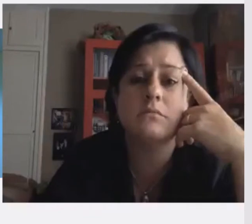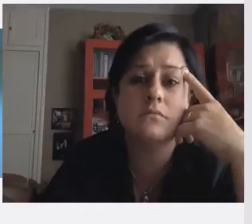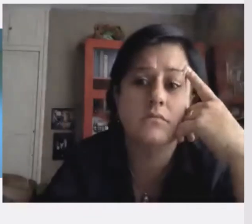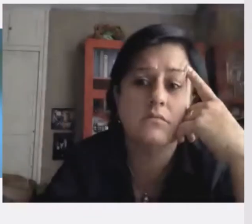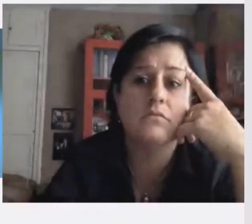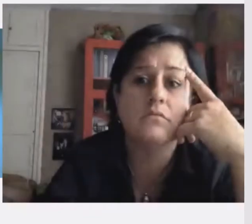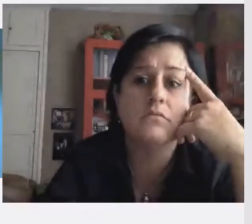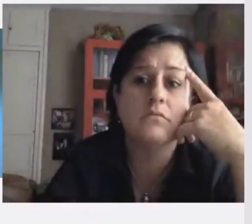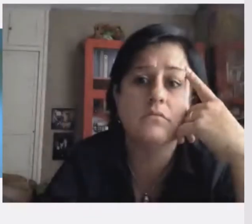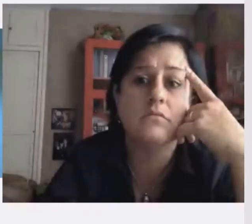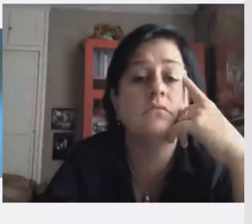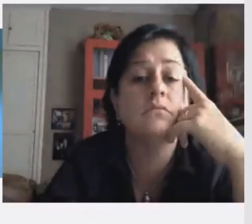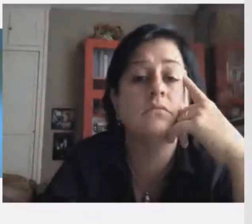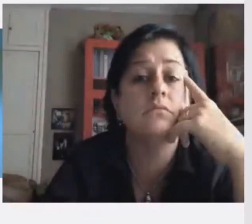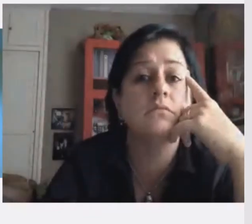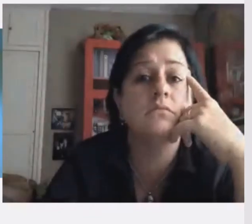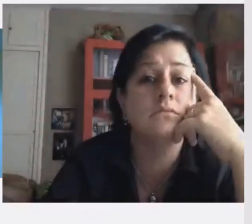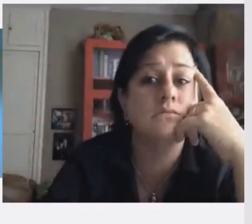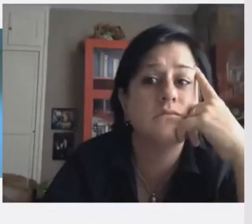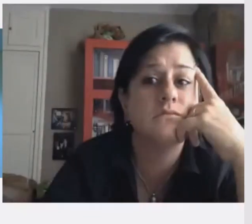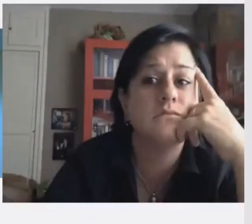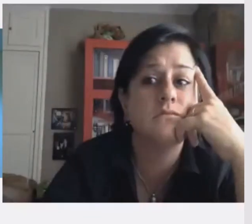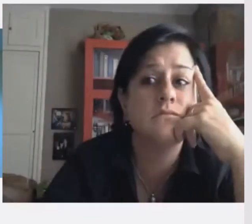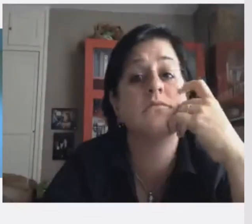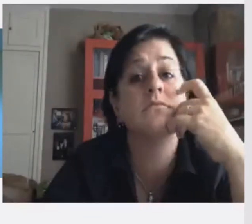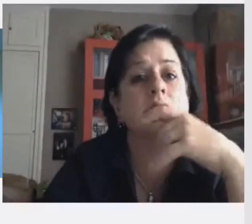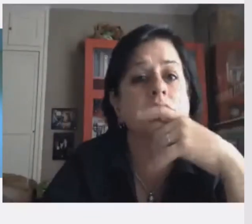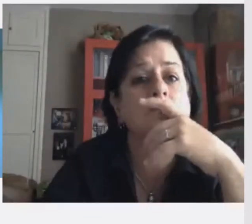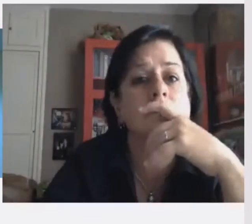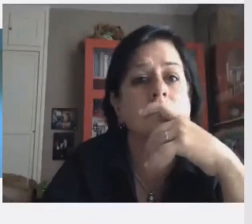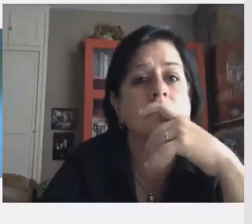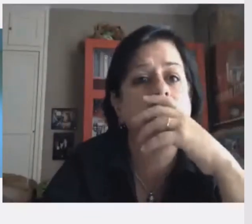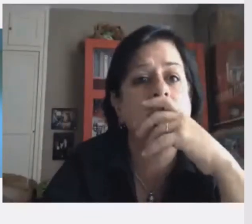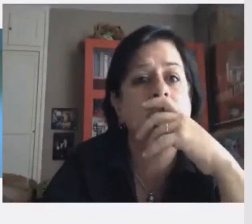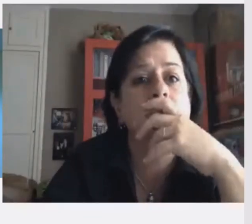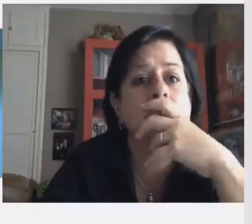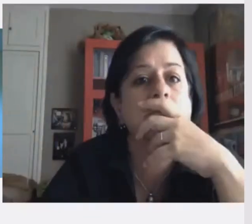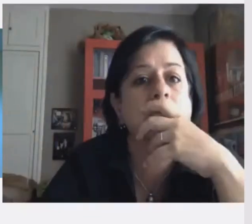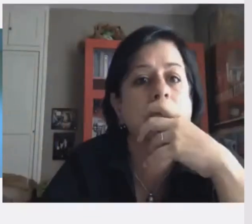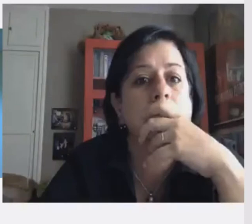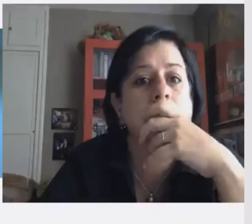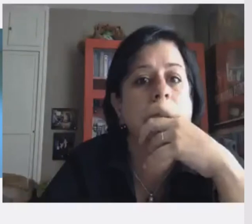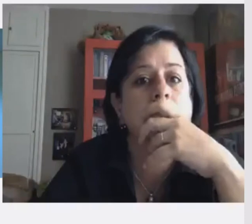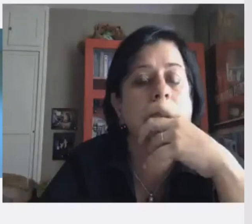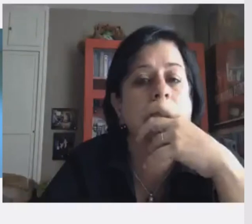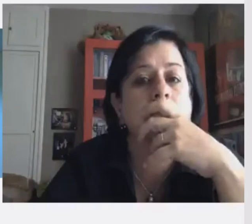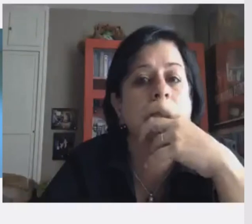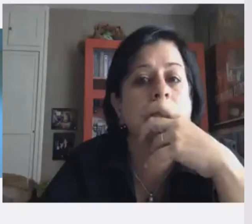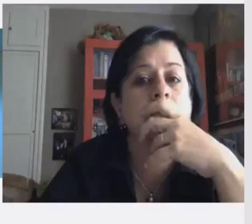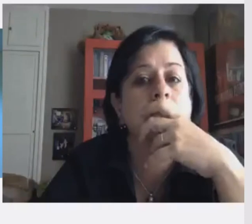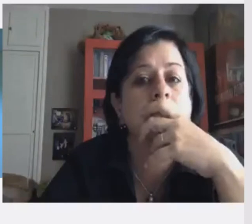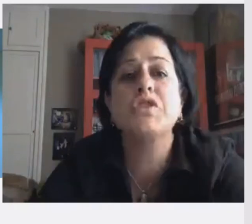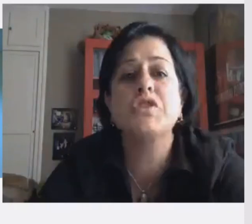К лекции прилагается в качестве иллюстрации сценарий уже снятого фильма.